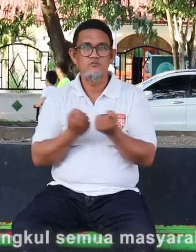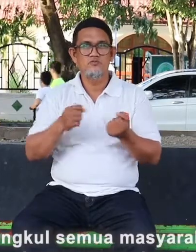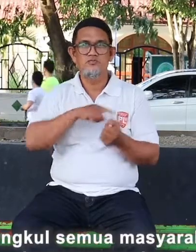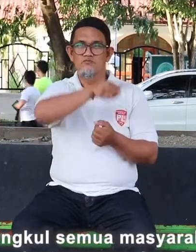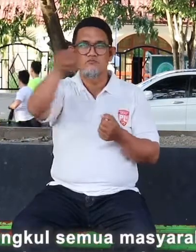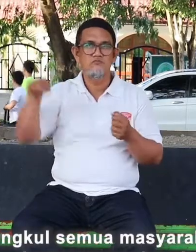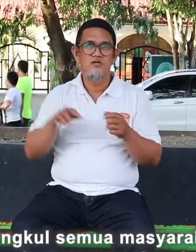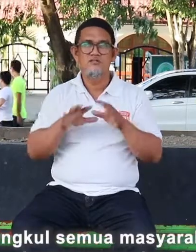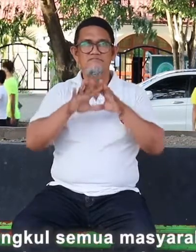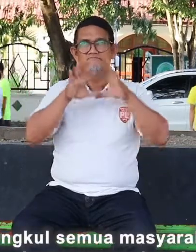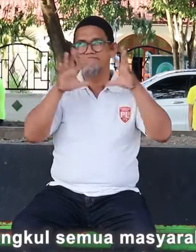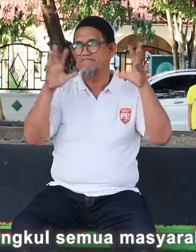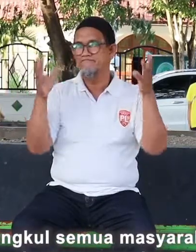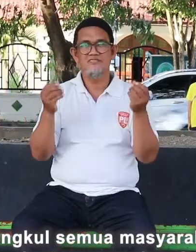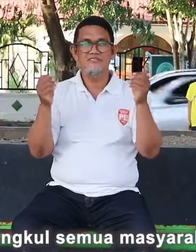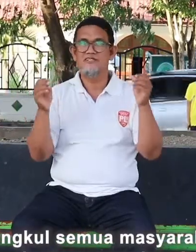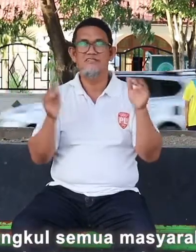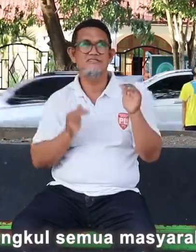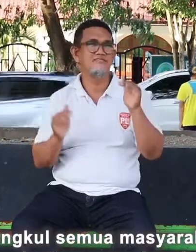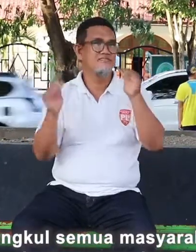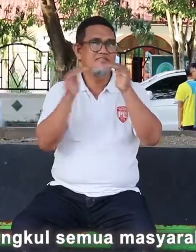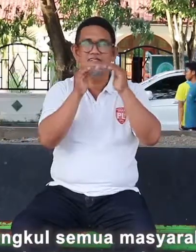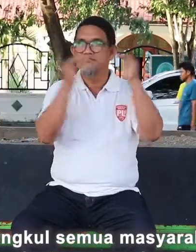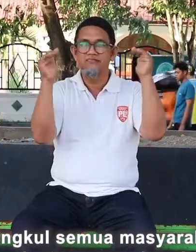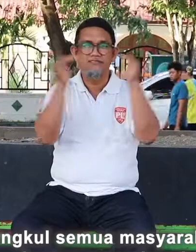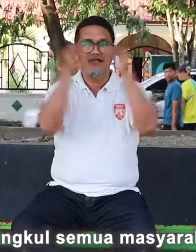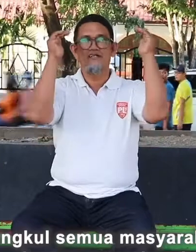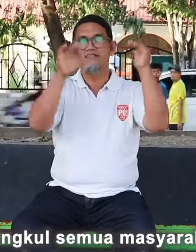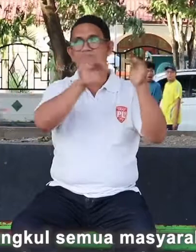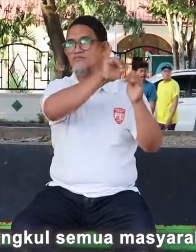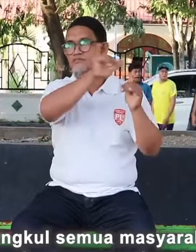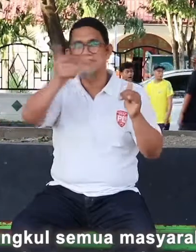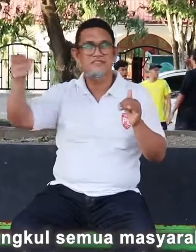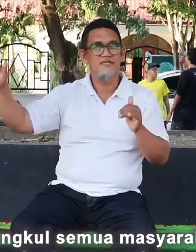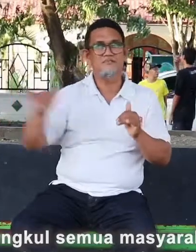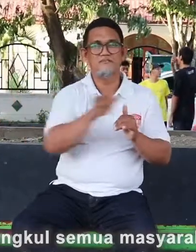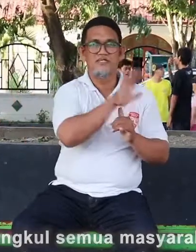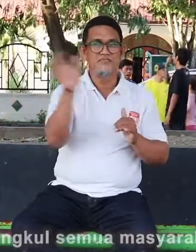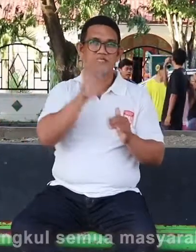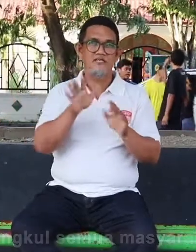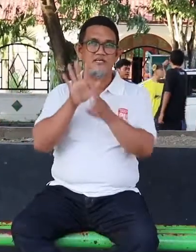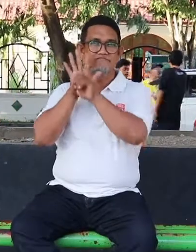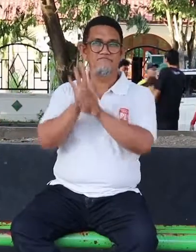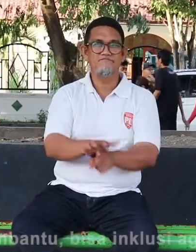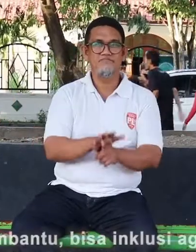merangkul semua masyarakat dan bisa bertanggung jawab untuk usaha.